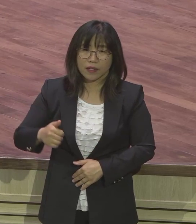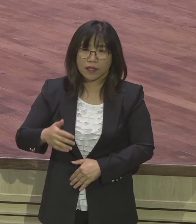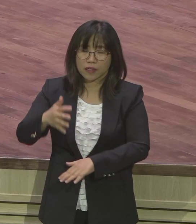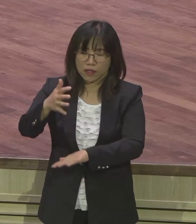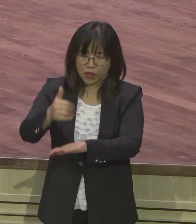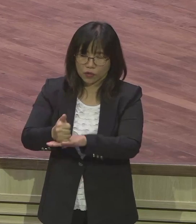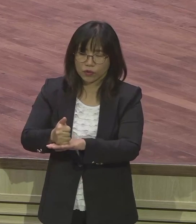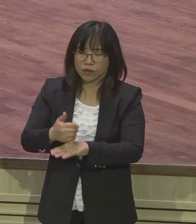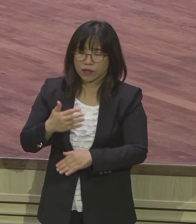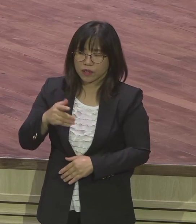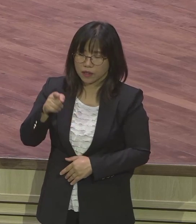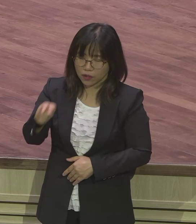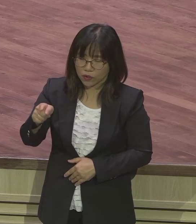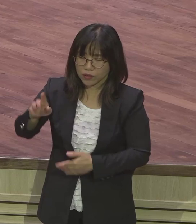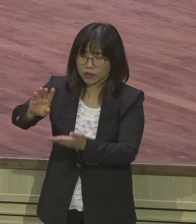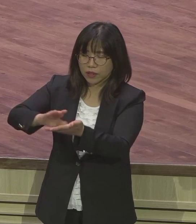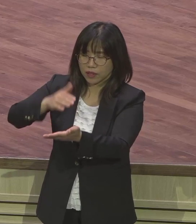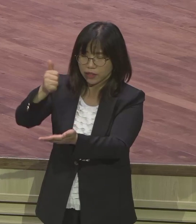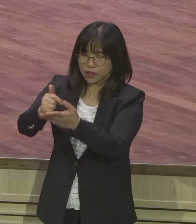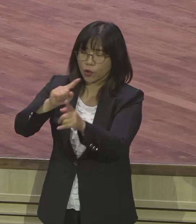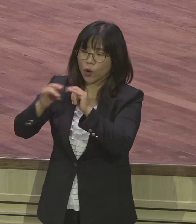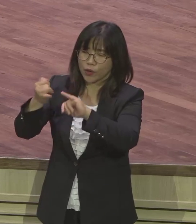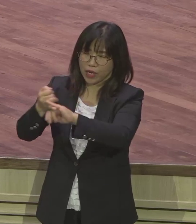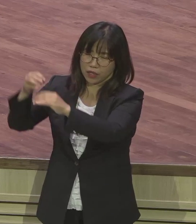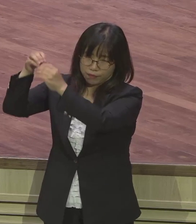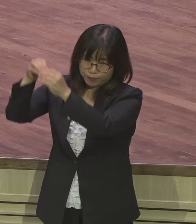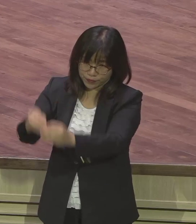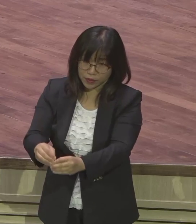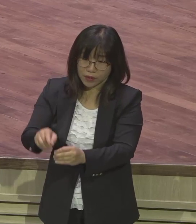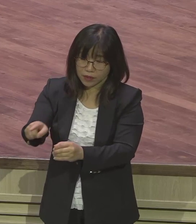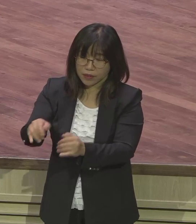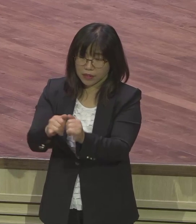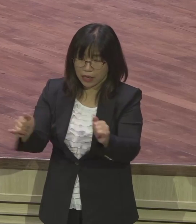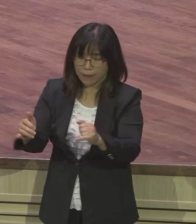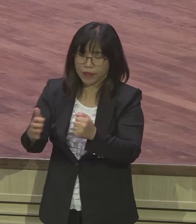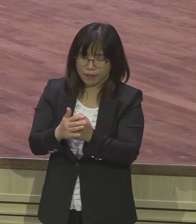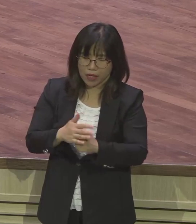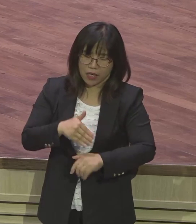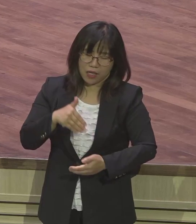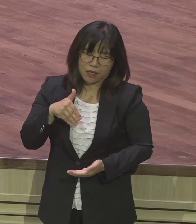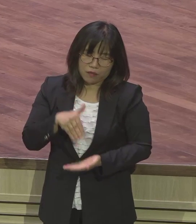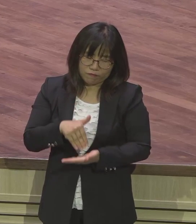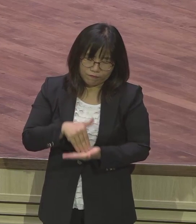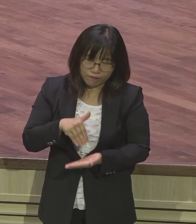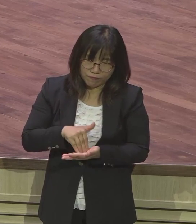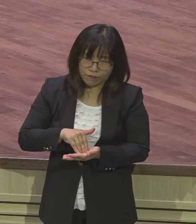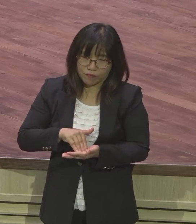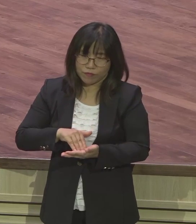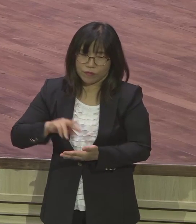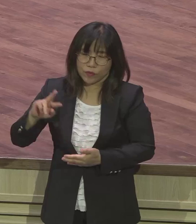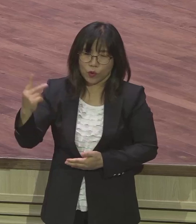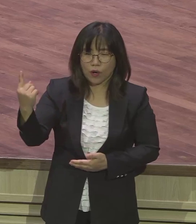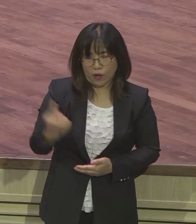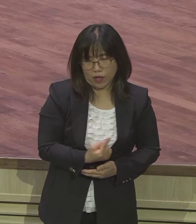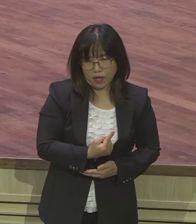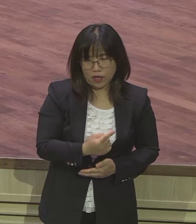계보를 잇는 언약적 사람으로 유다가 제자리에 돌아옵니다 이번 이 사건 동에서 그 후에 유다가